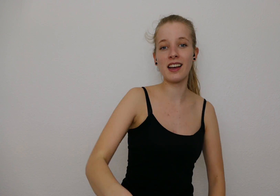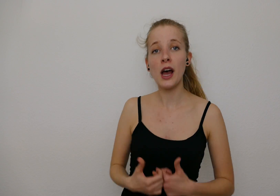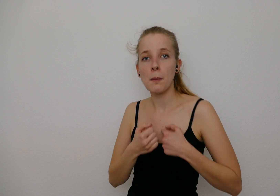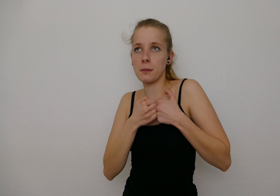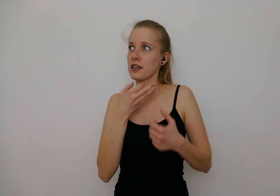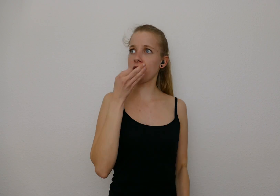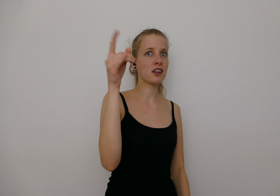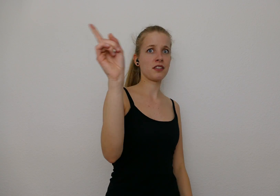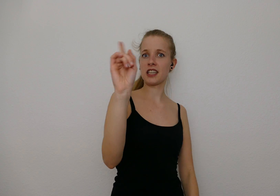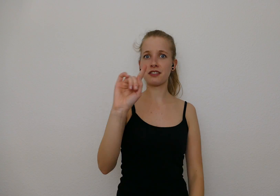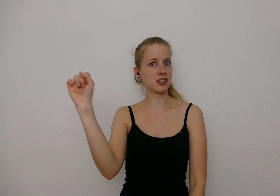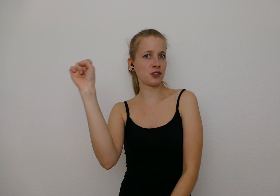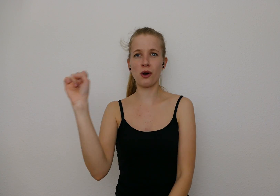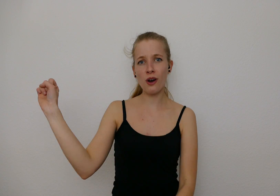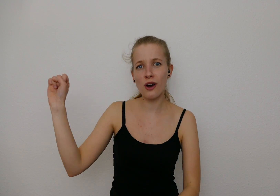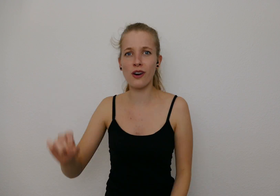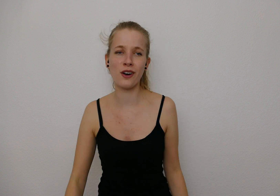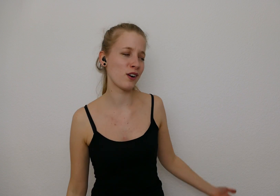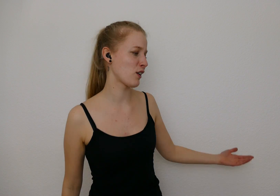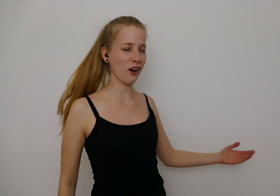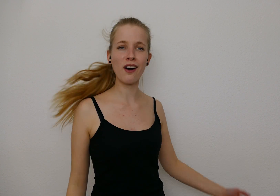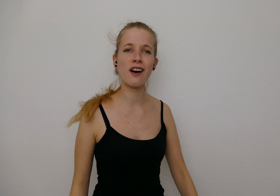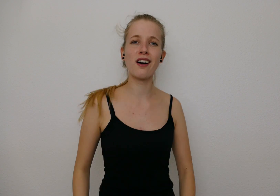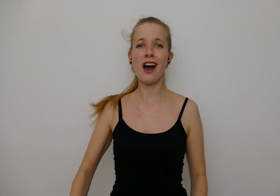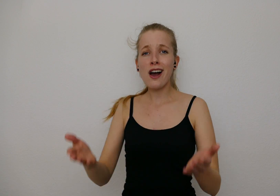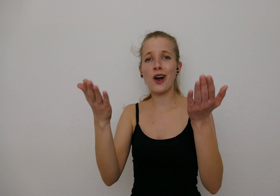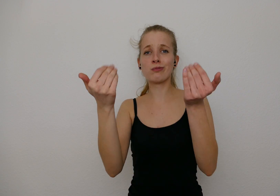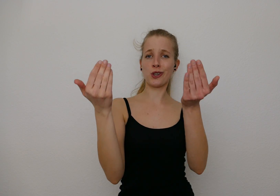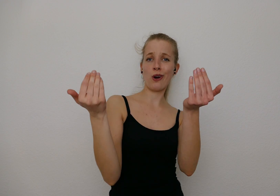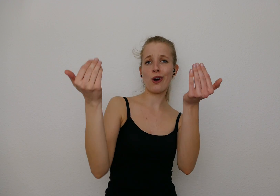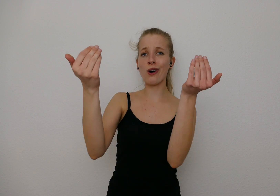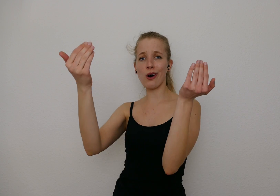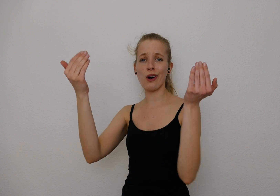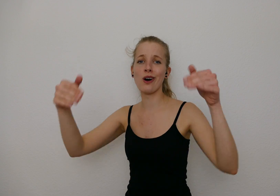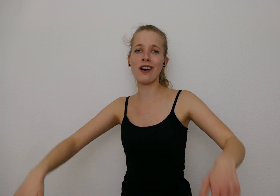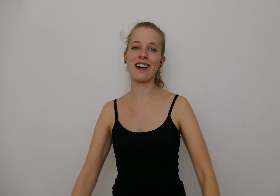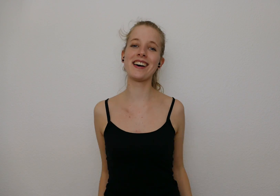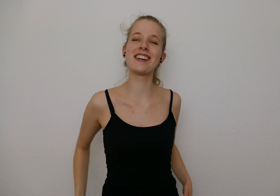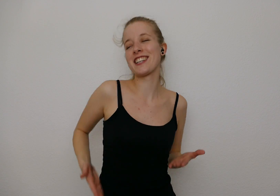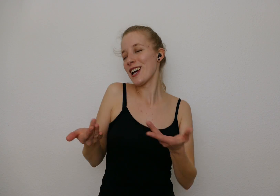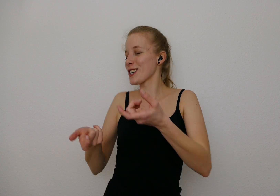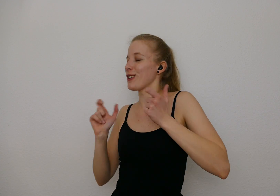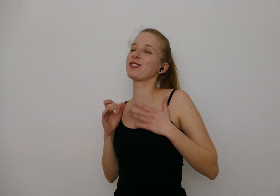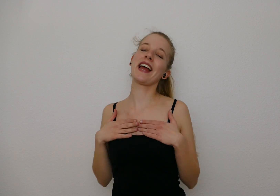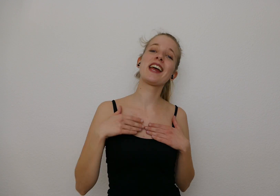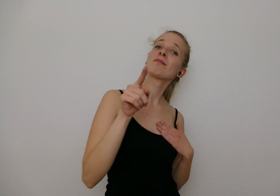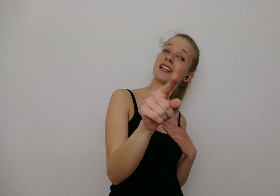Babe, frag mich wieso, komm schon, komm schenk mir